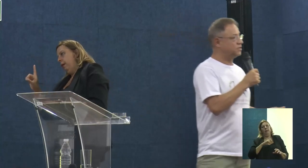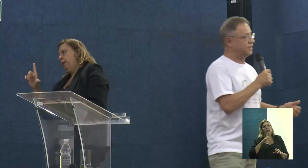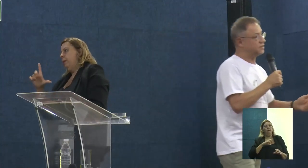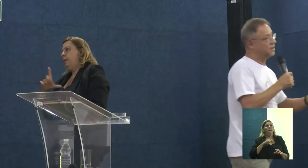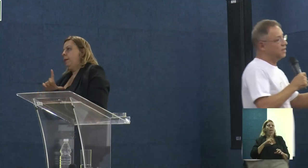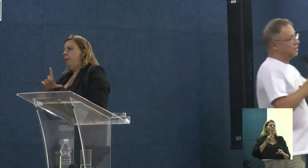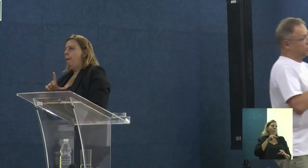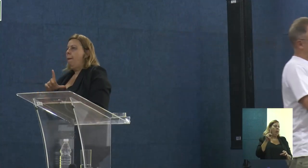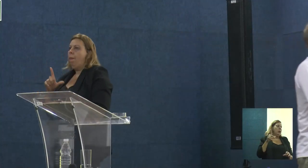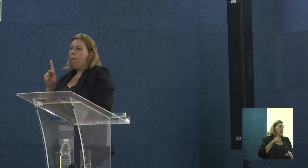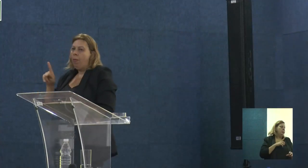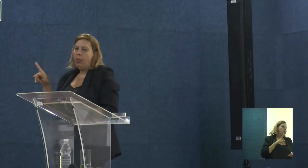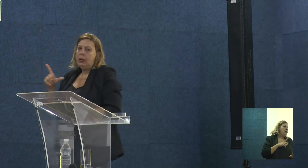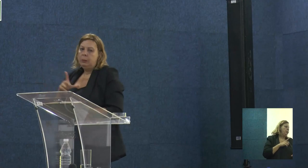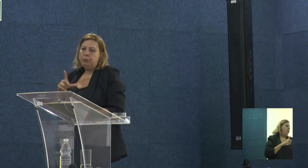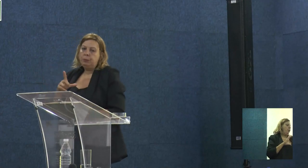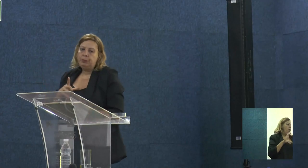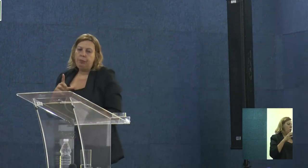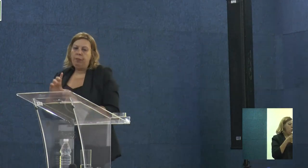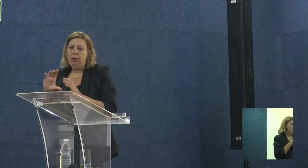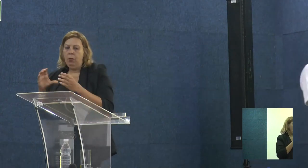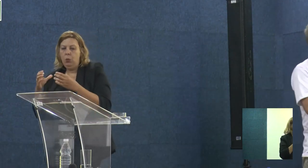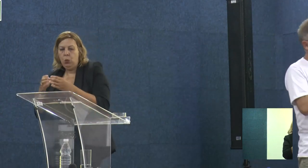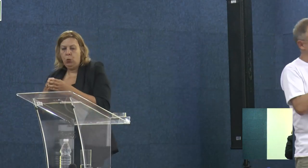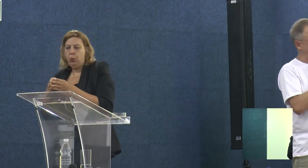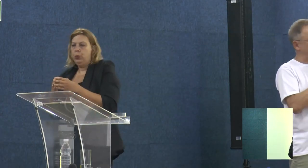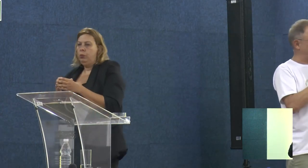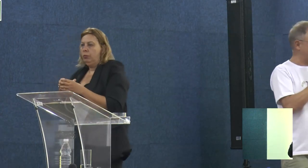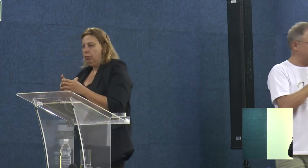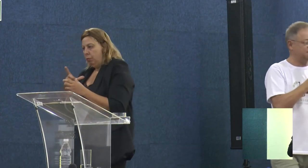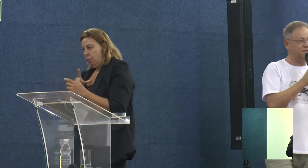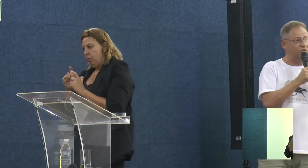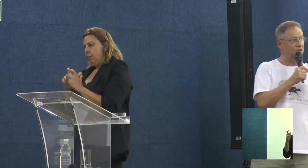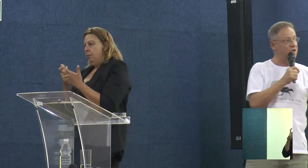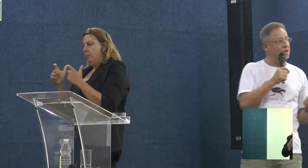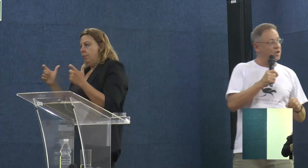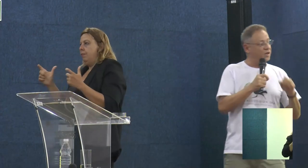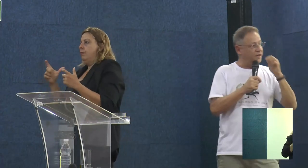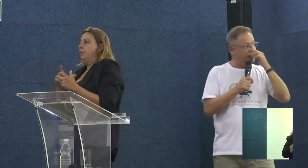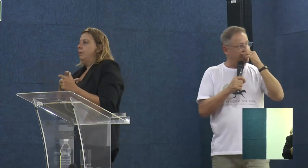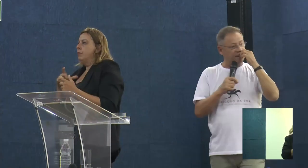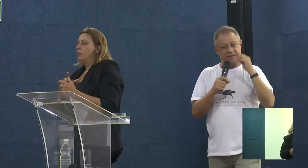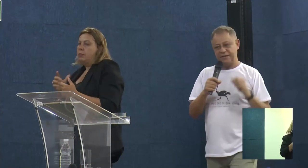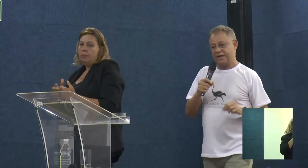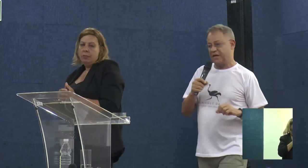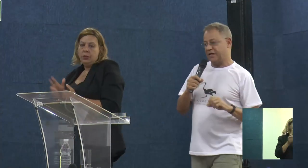e das docentes. Então, para vocês verem, é um grupo muito grande, a gente fez, usou a instalação